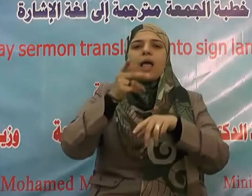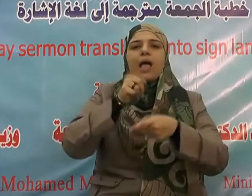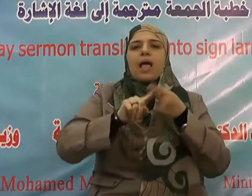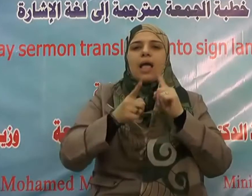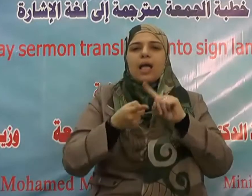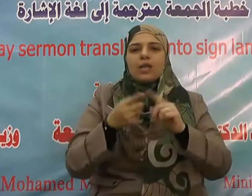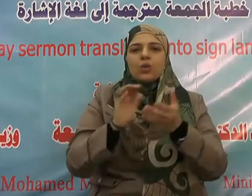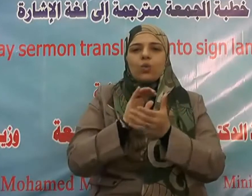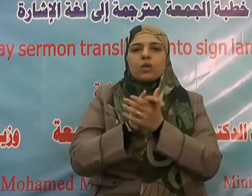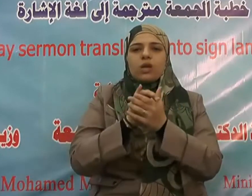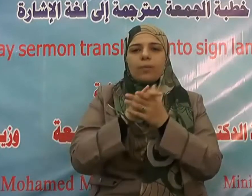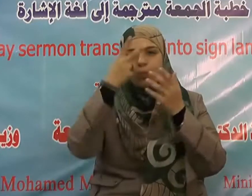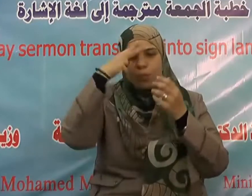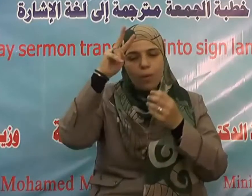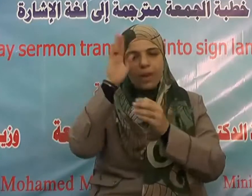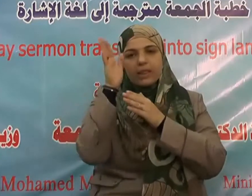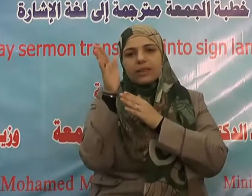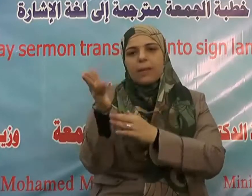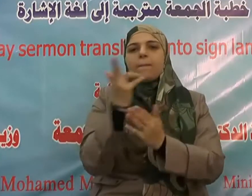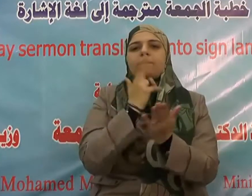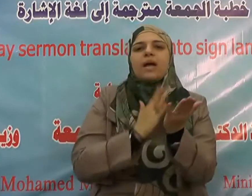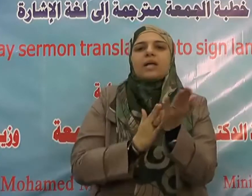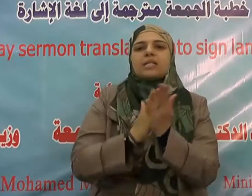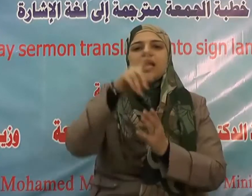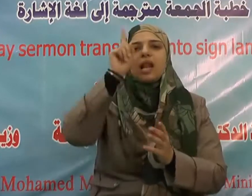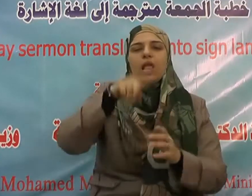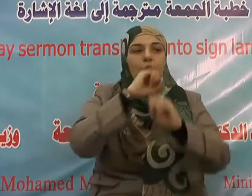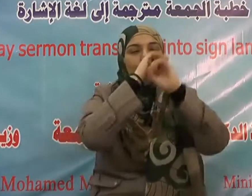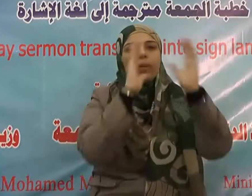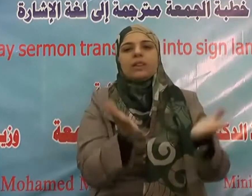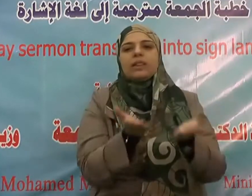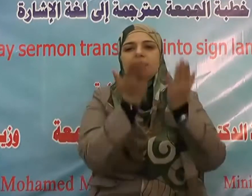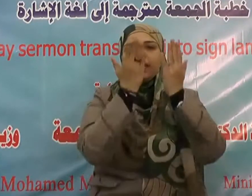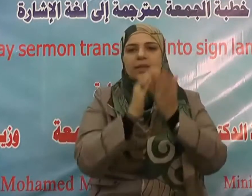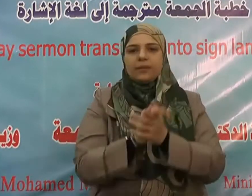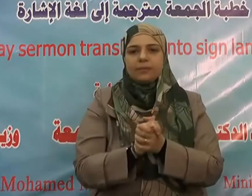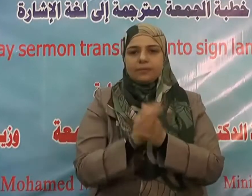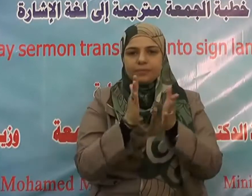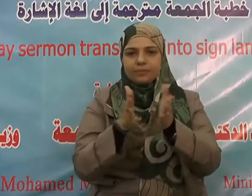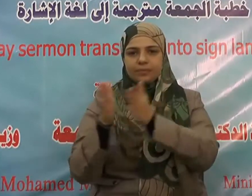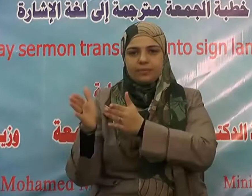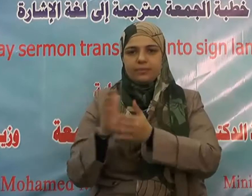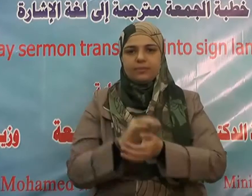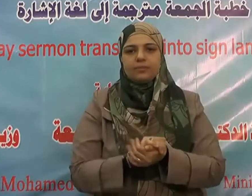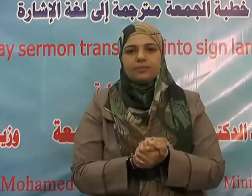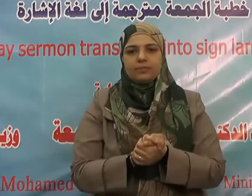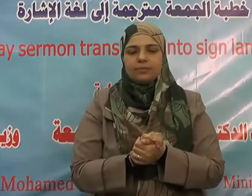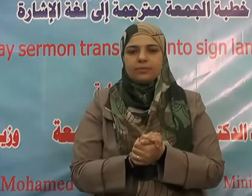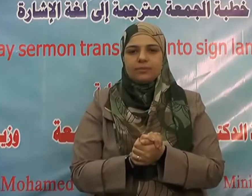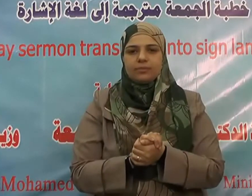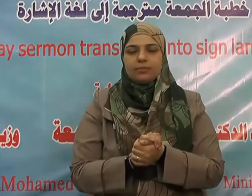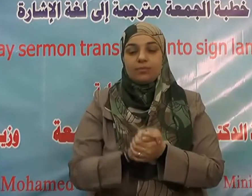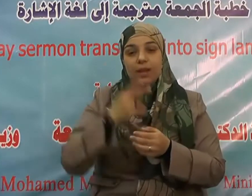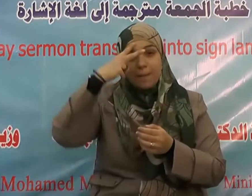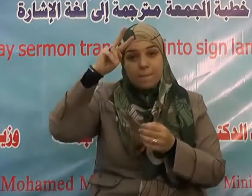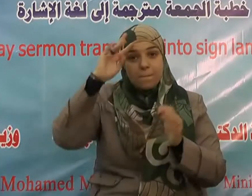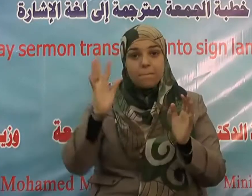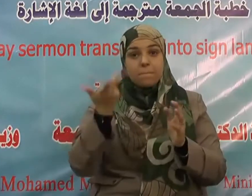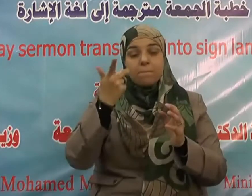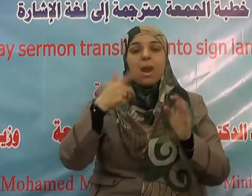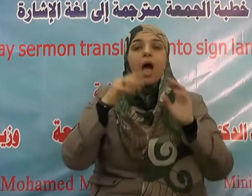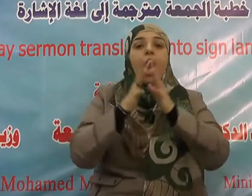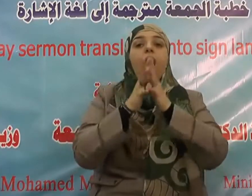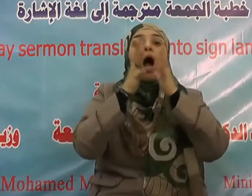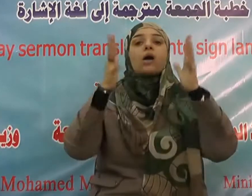بالخير على الفرد والمجتمع الإيمان بالله عز وجل وقد